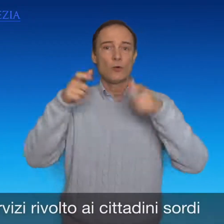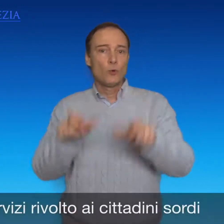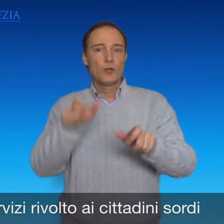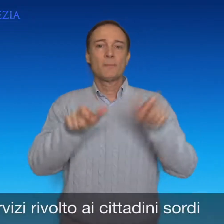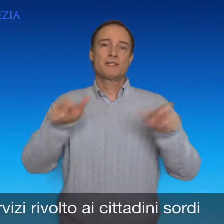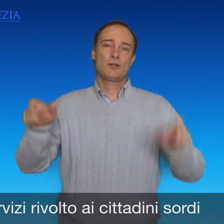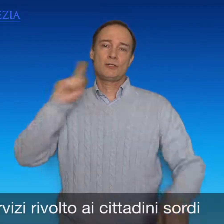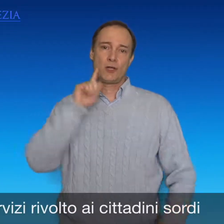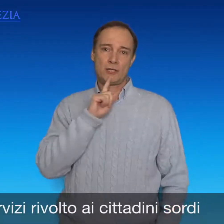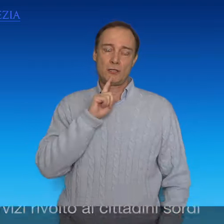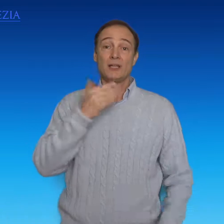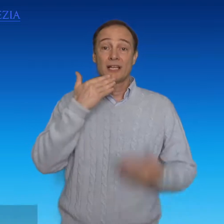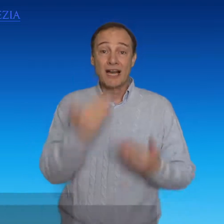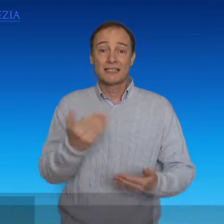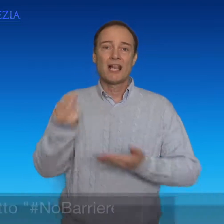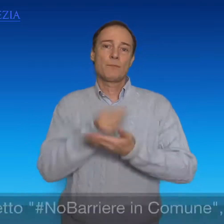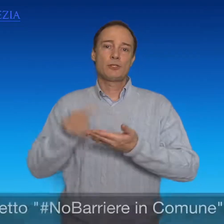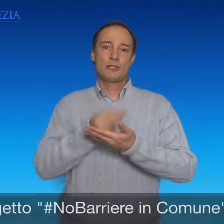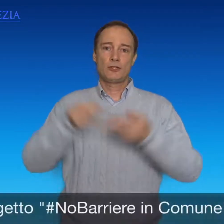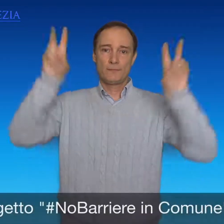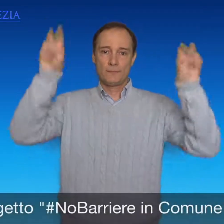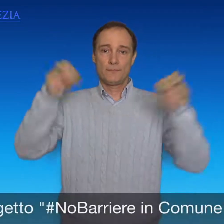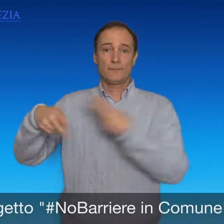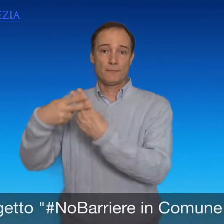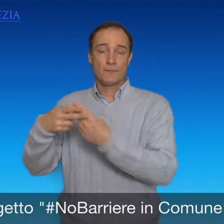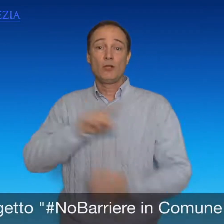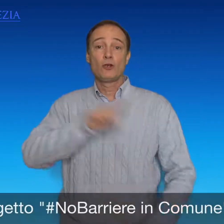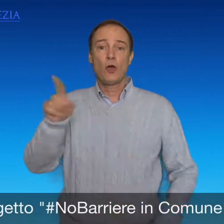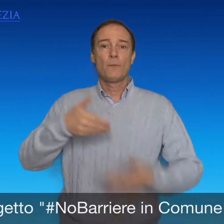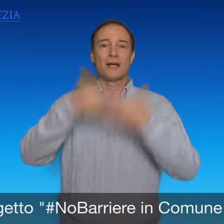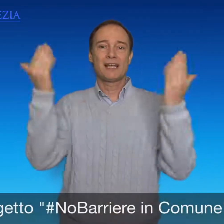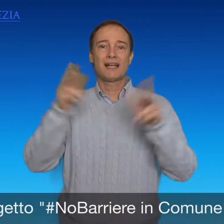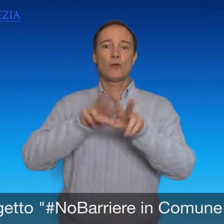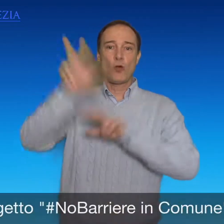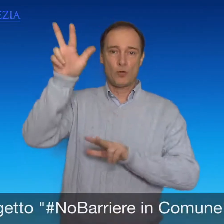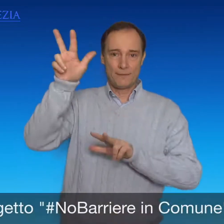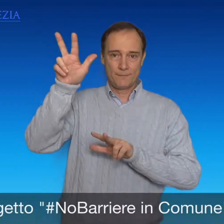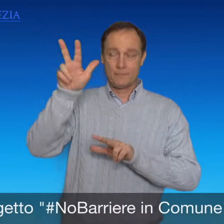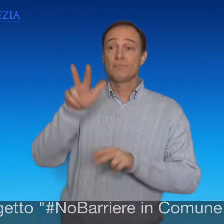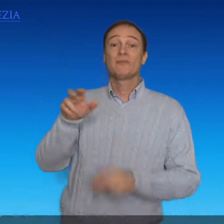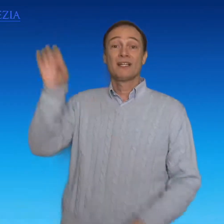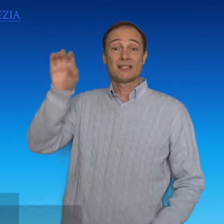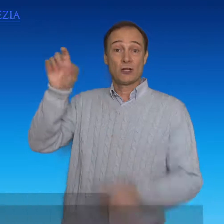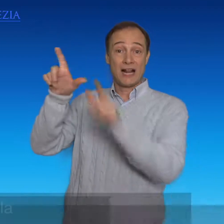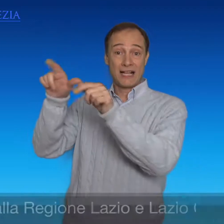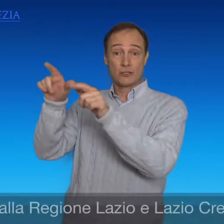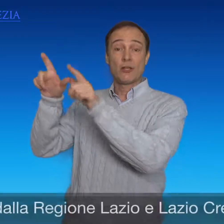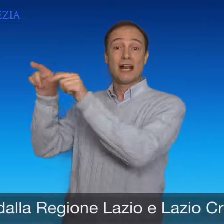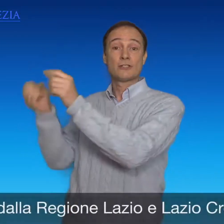Crea a favore dell'accessibilità della comunicazione per le persone sorde realizzato